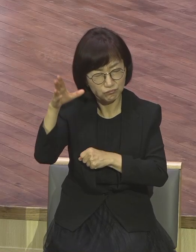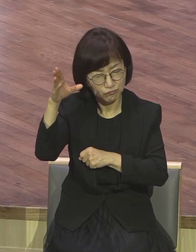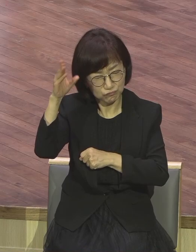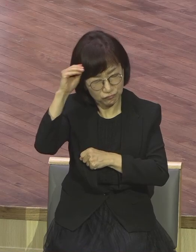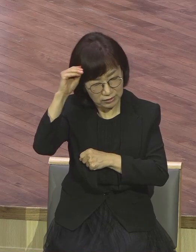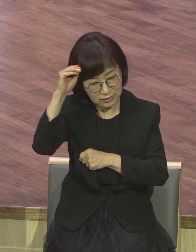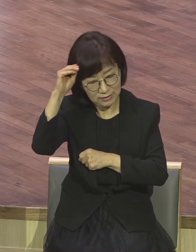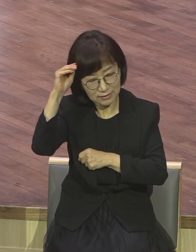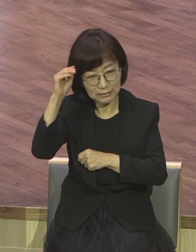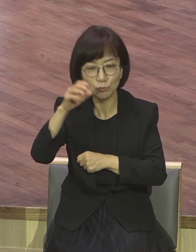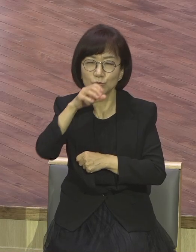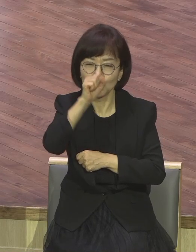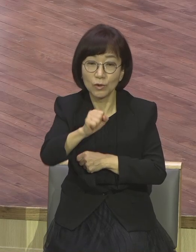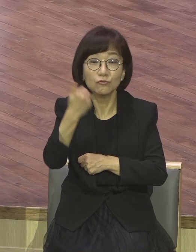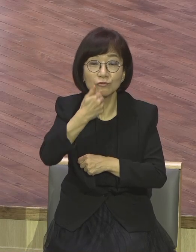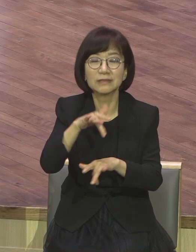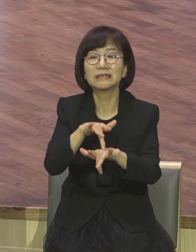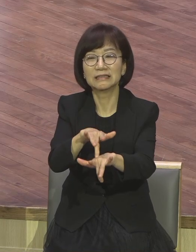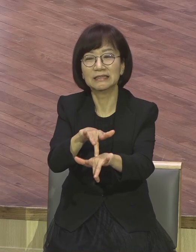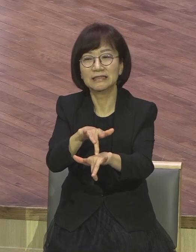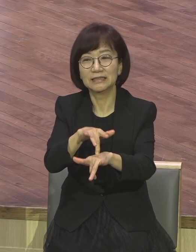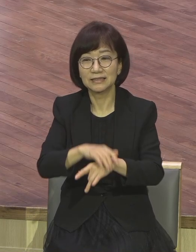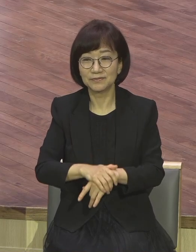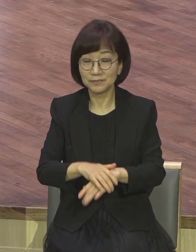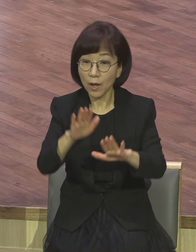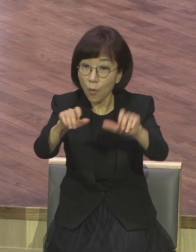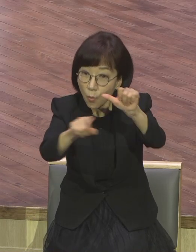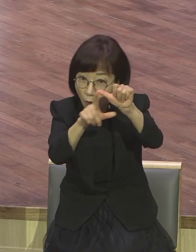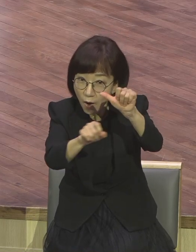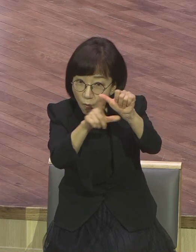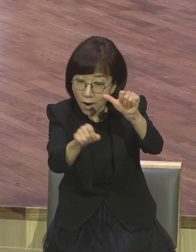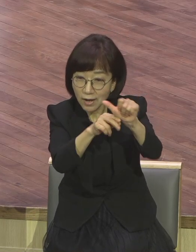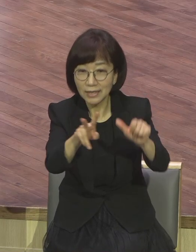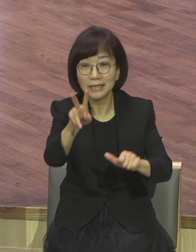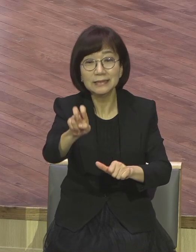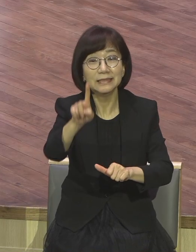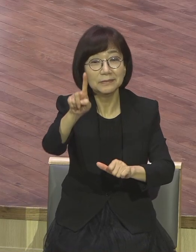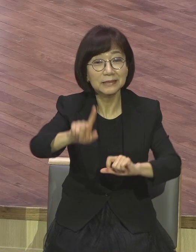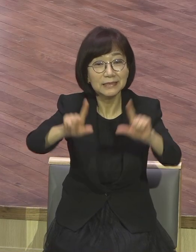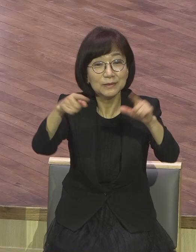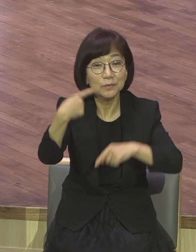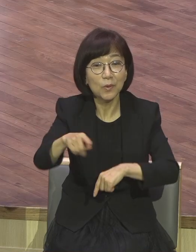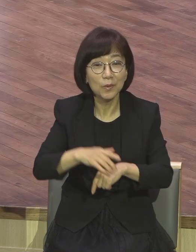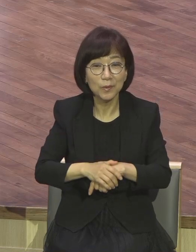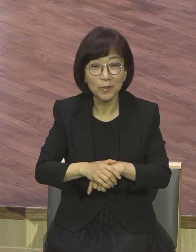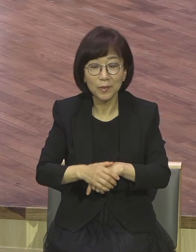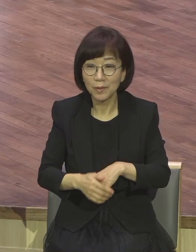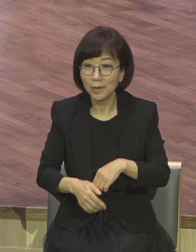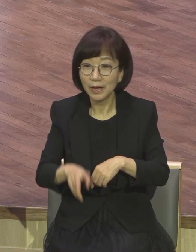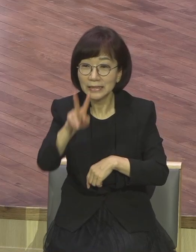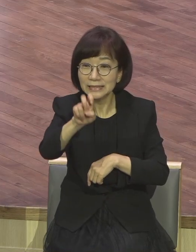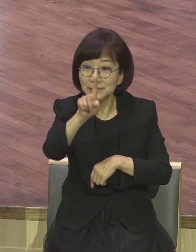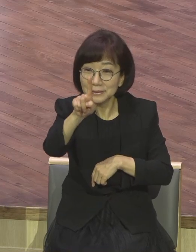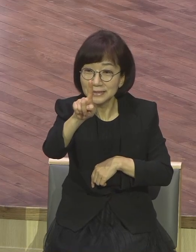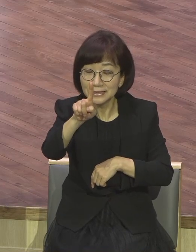이번 주간에 보면 부부 날이 있습니다. 21일이 부부의 날입니다. 둘이 하나 되는 2일. 21일이요.